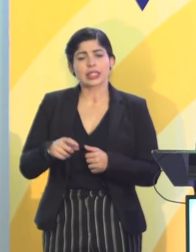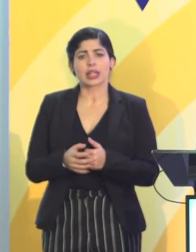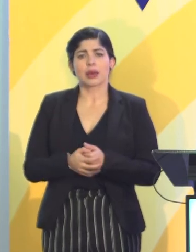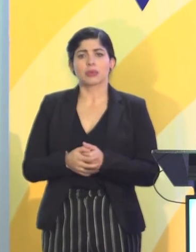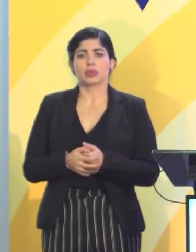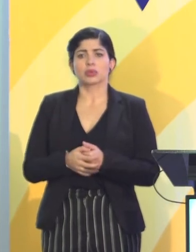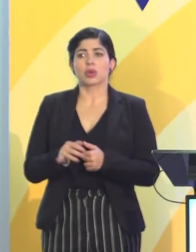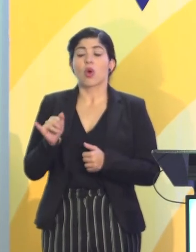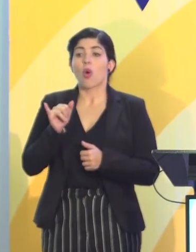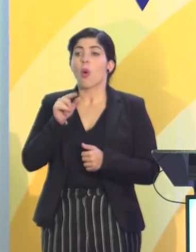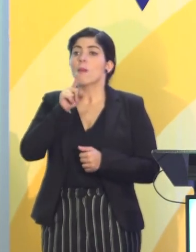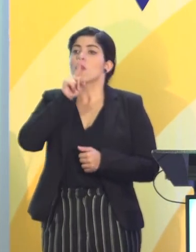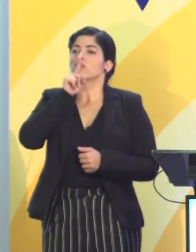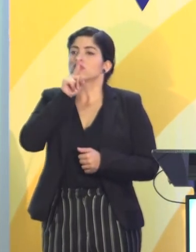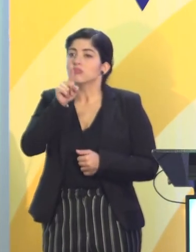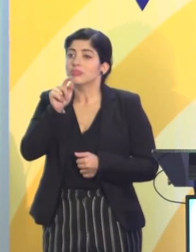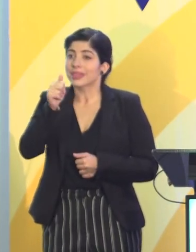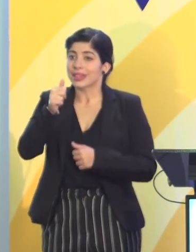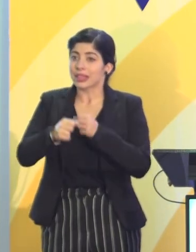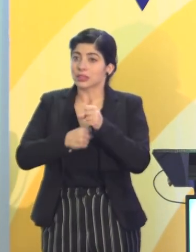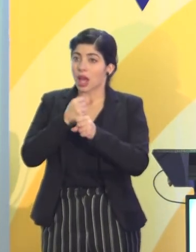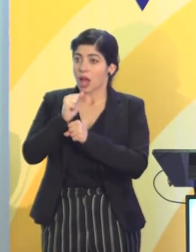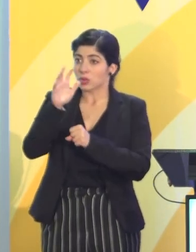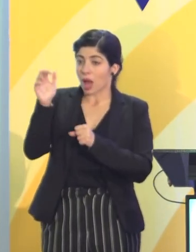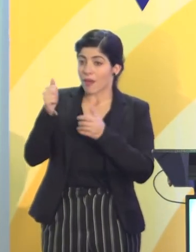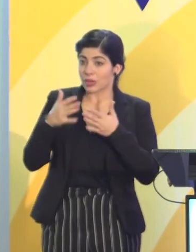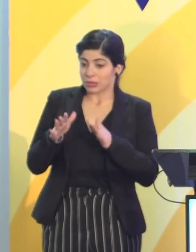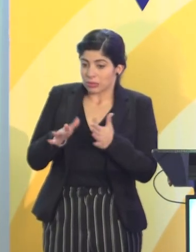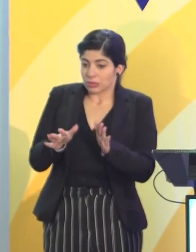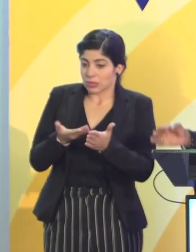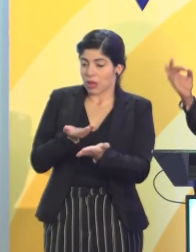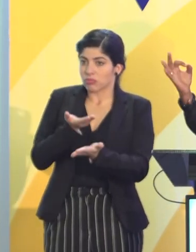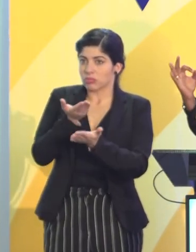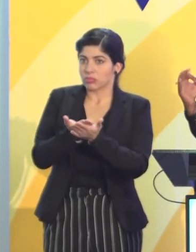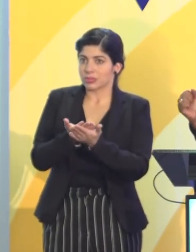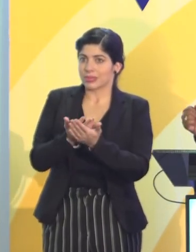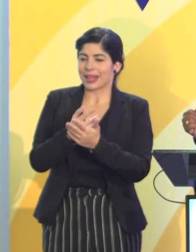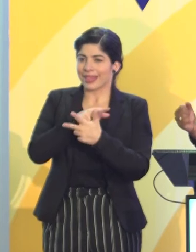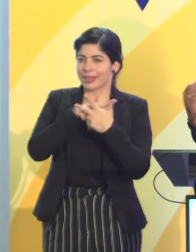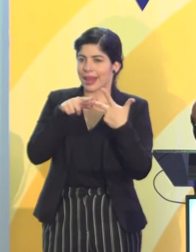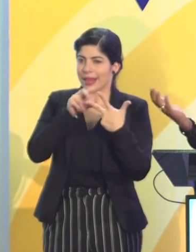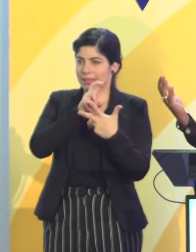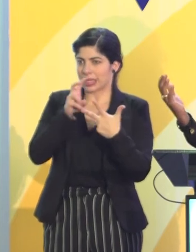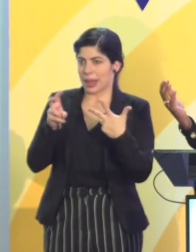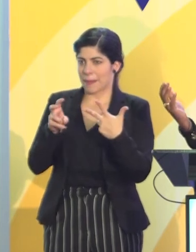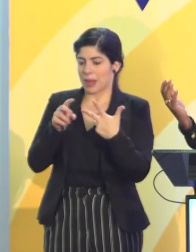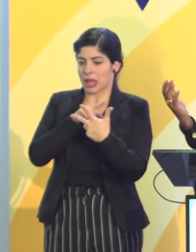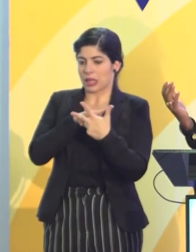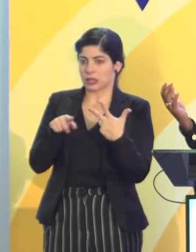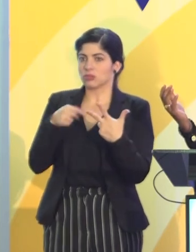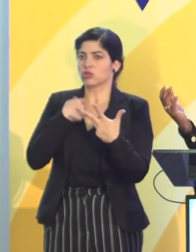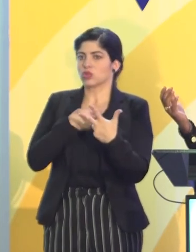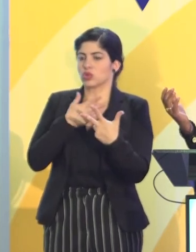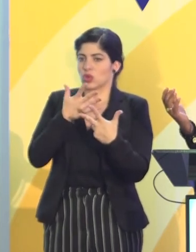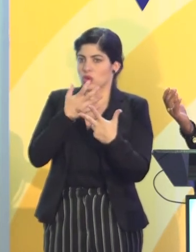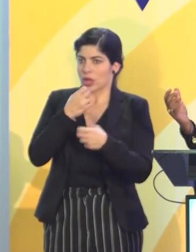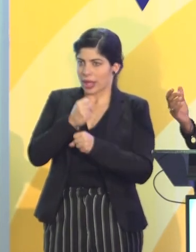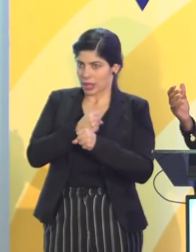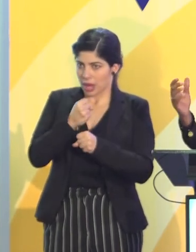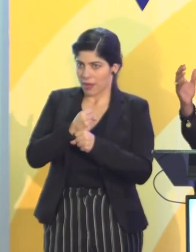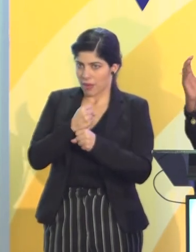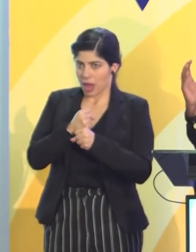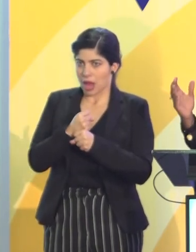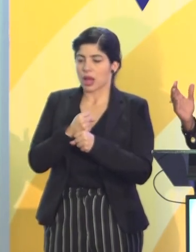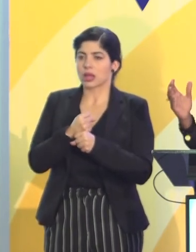realmente el decenio de los afrodescendientes ha planteado, tres temas, son los temas sobre los que queremos trabajar.